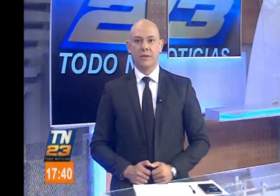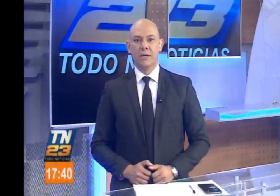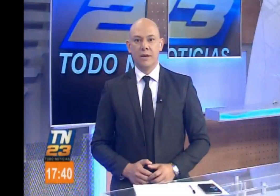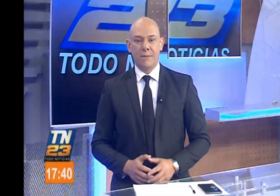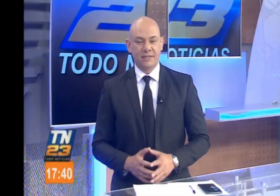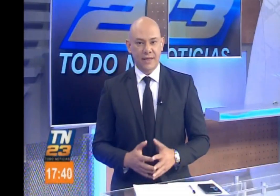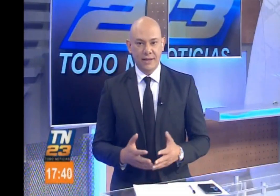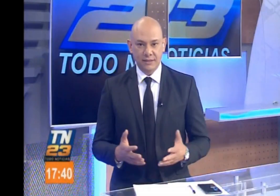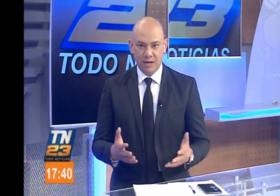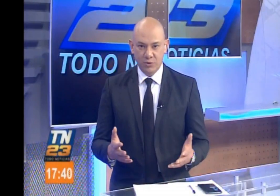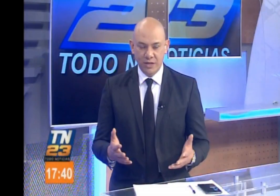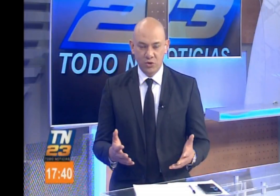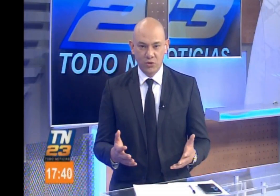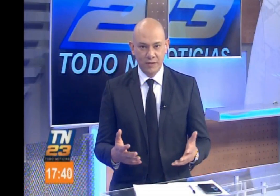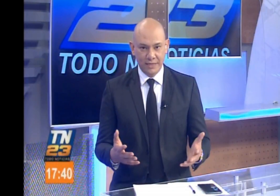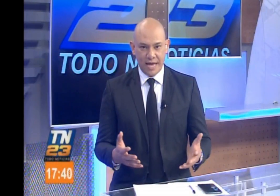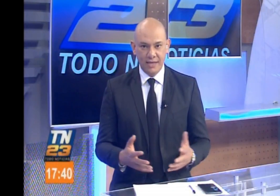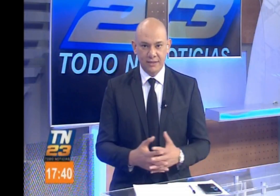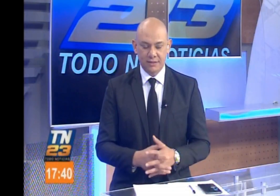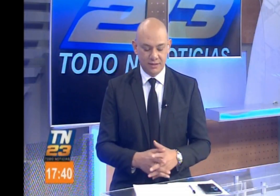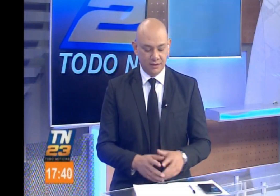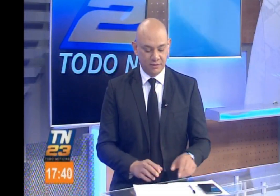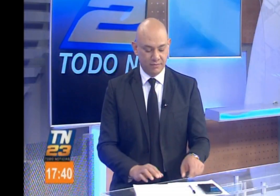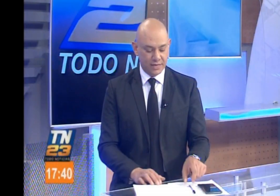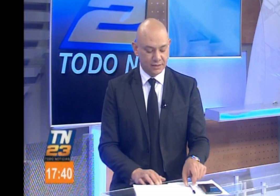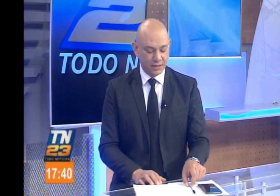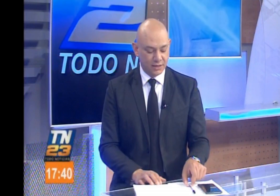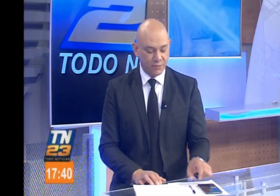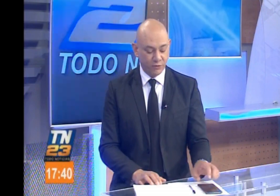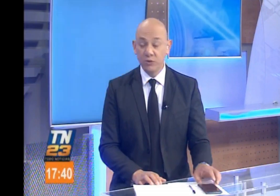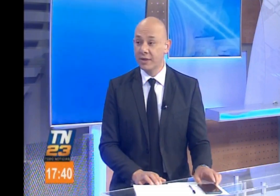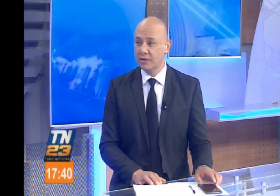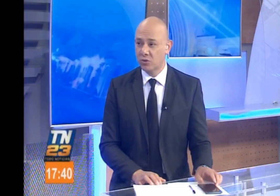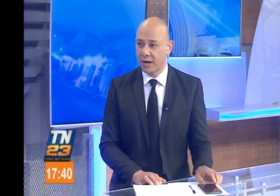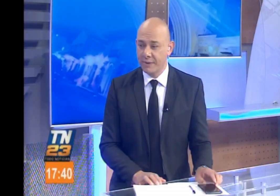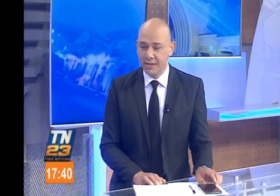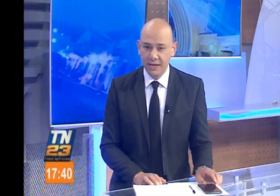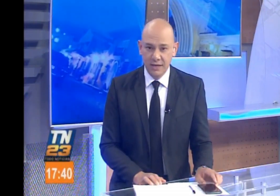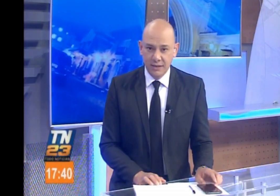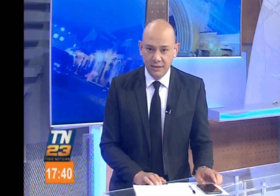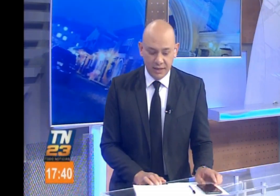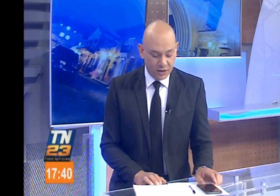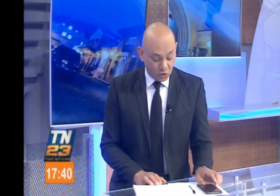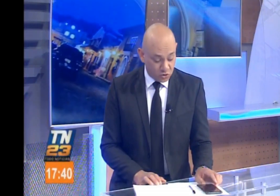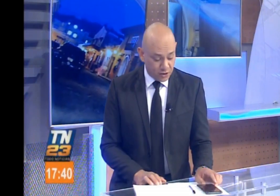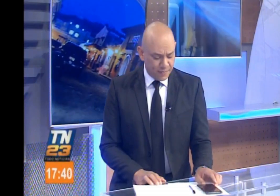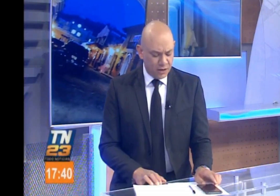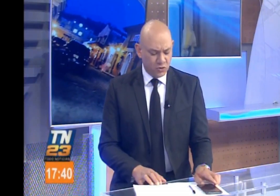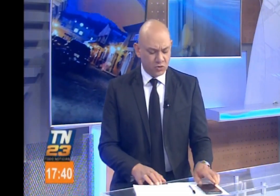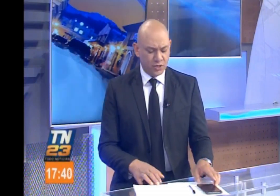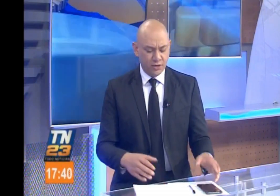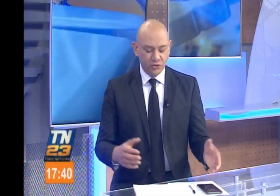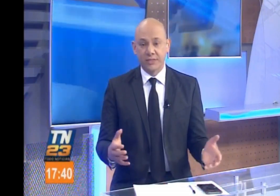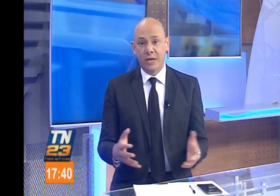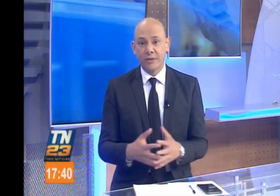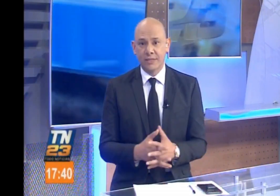Más adelante estaremos dando detalles más a profundidad sobre la vida de José. José no se sabe si es